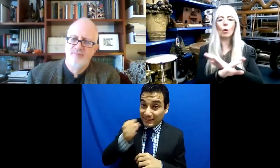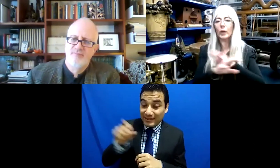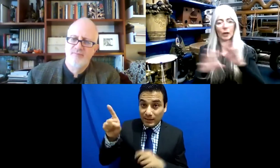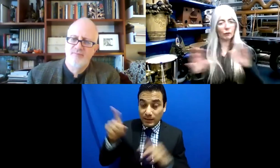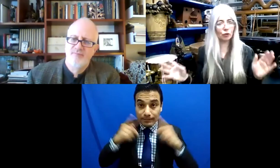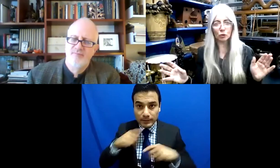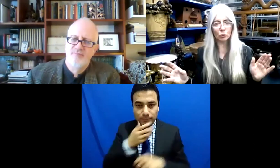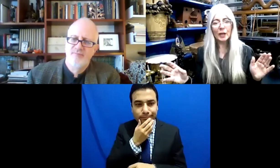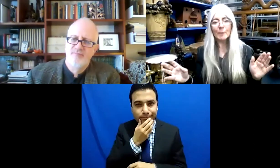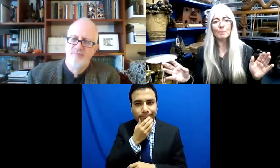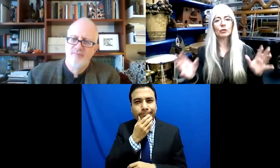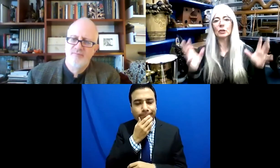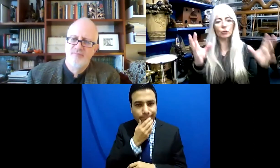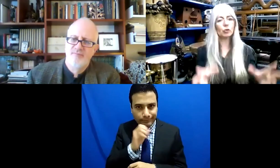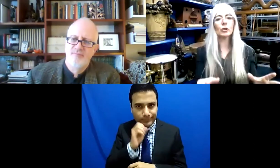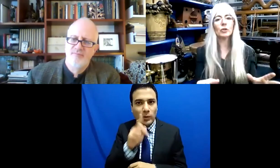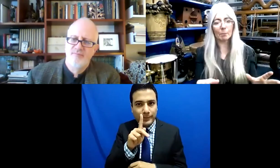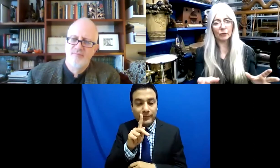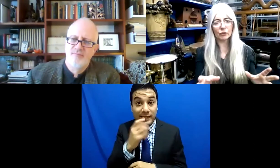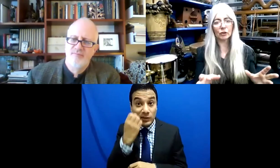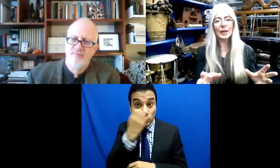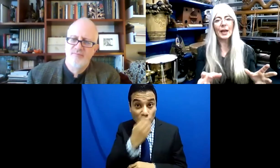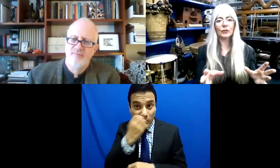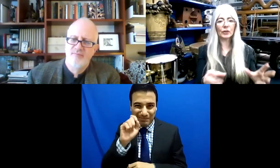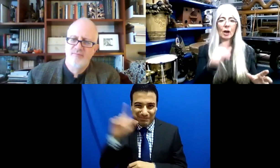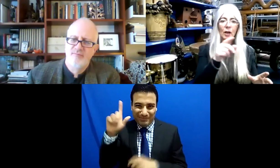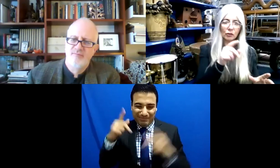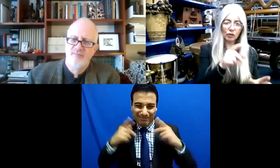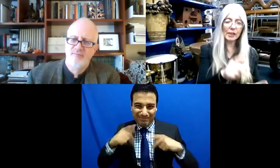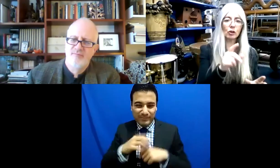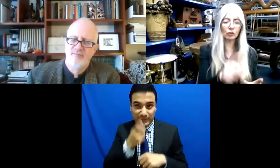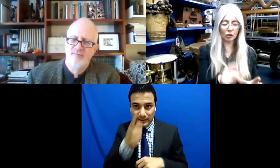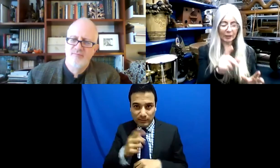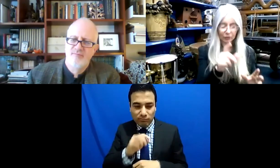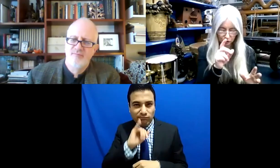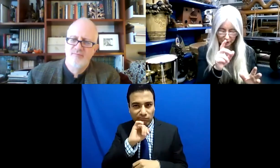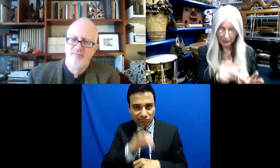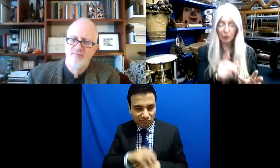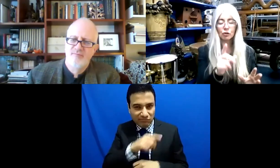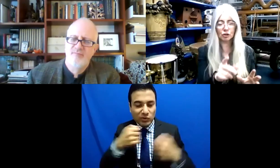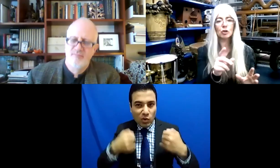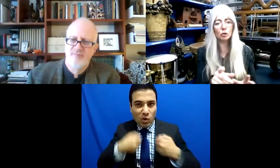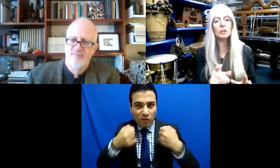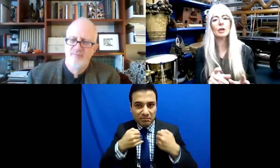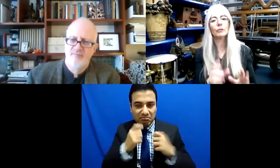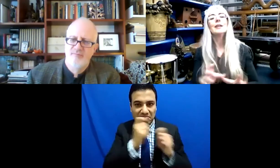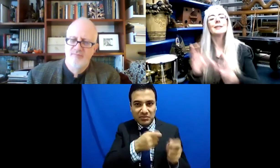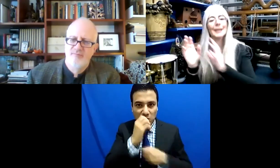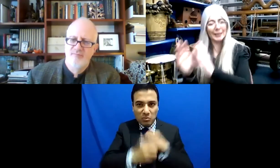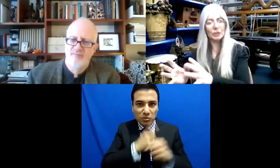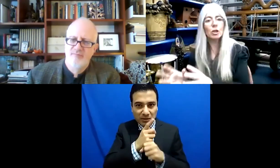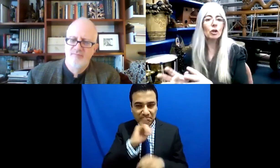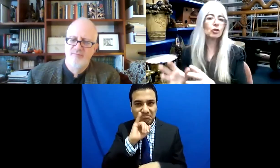para que la academia dijera, lo único que tenemos que hacer es escuchar a una joven y preguntarnos,